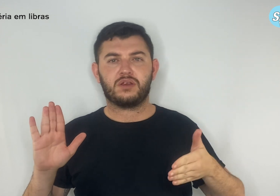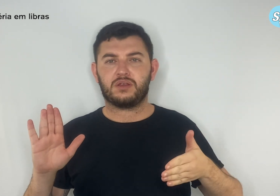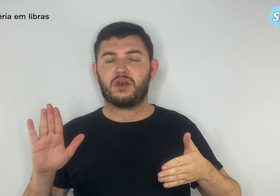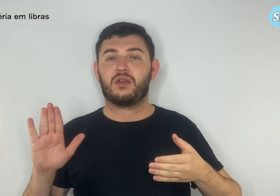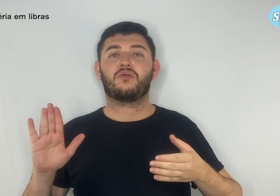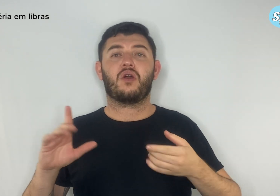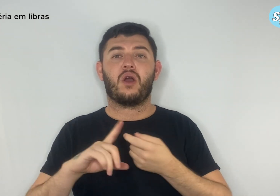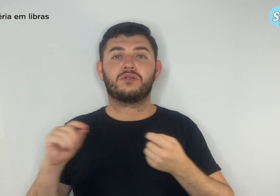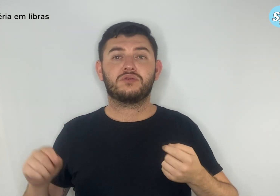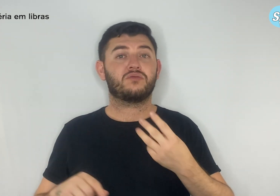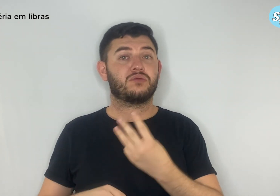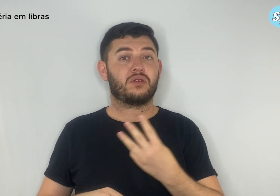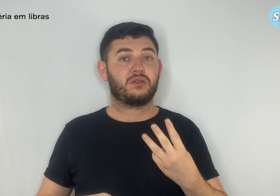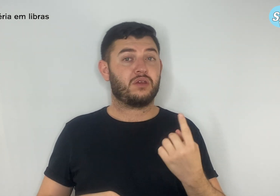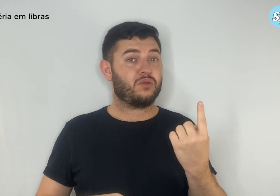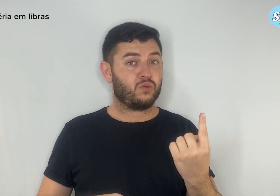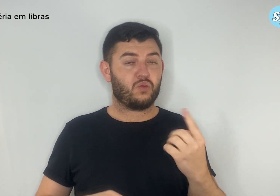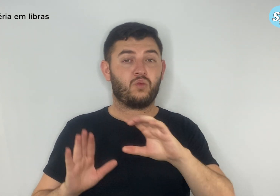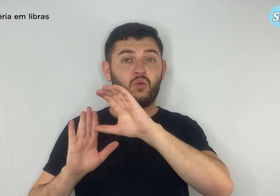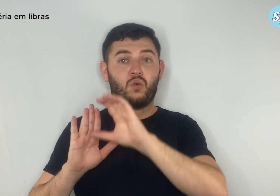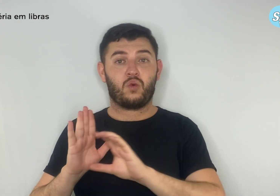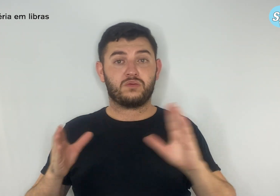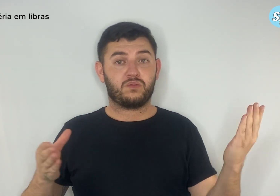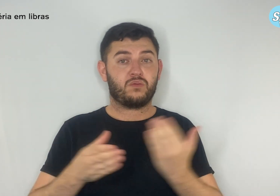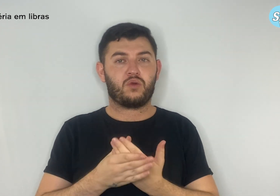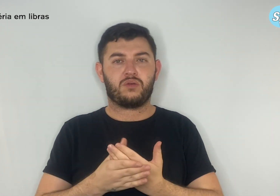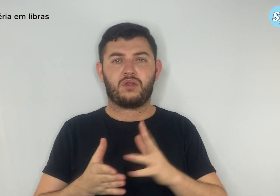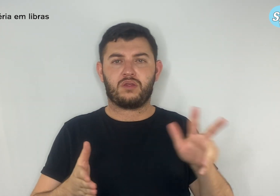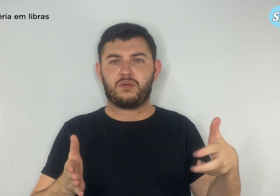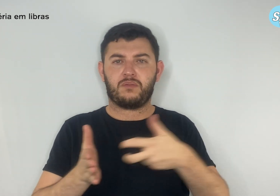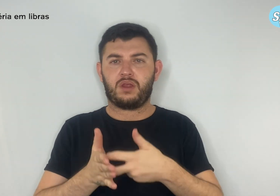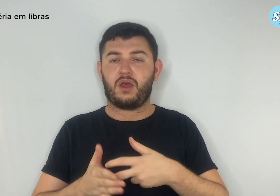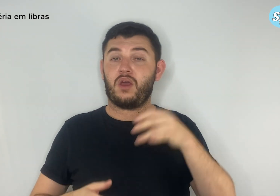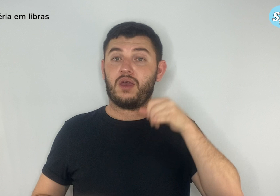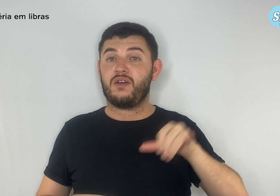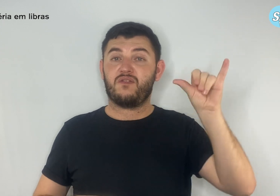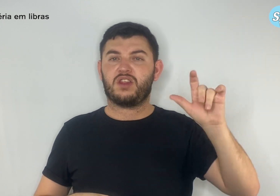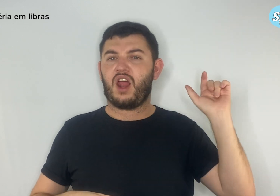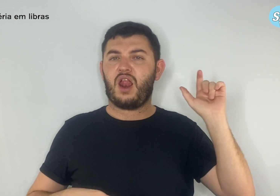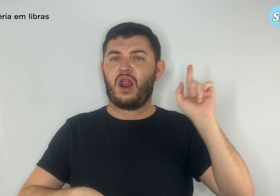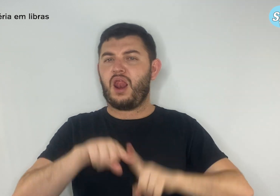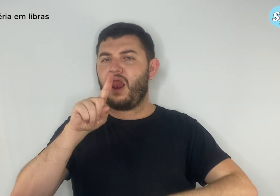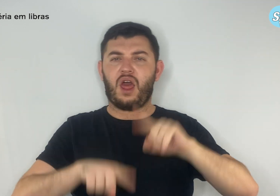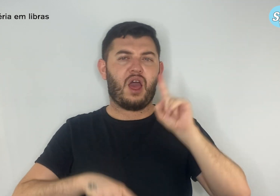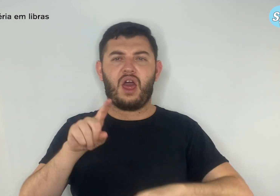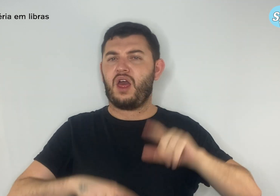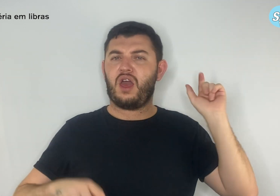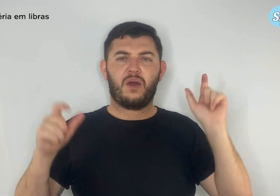Penal, é importante para evitar agressões verbais ou físicas por parte de pessoas